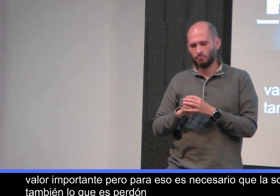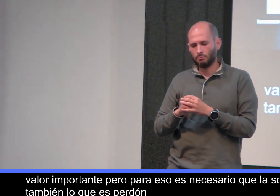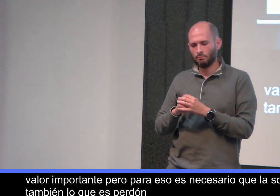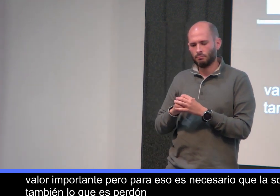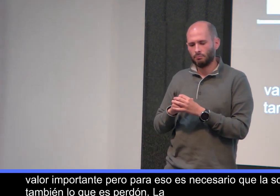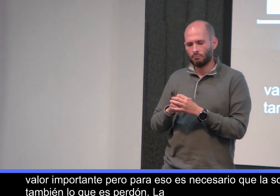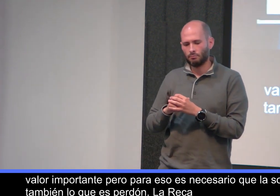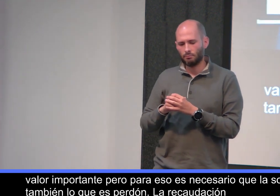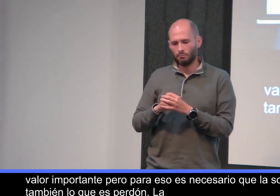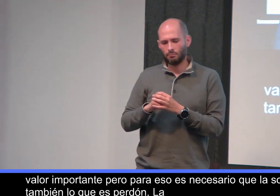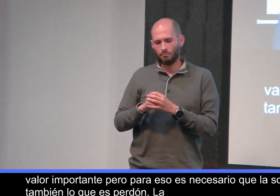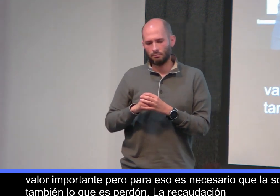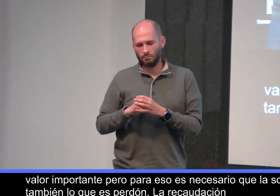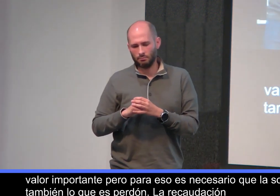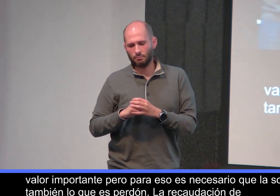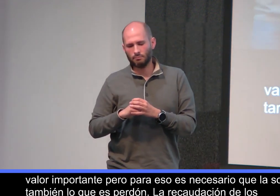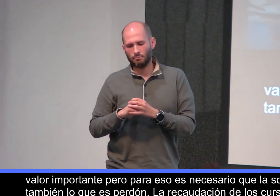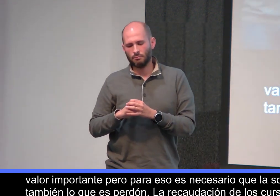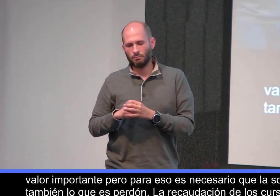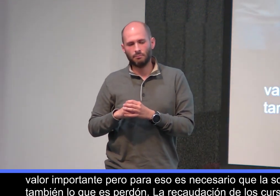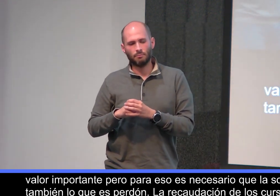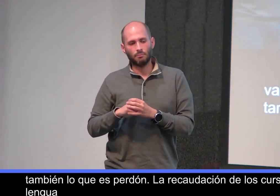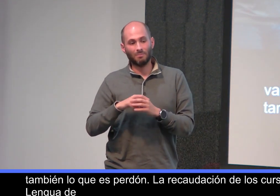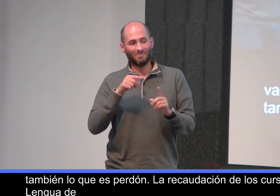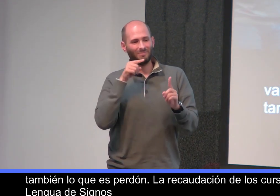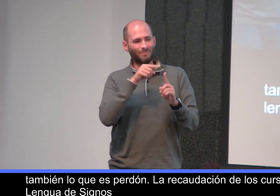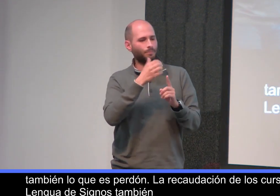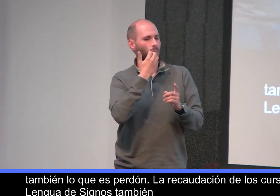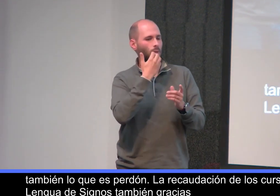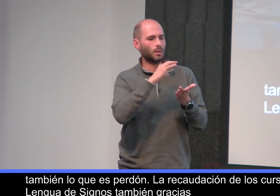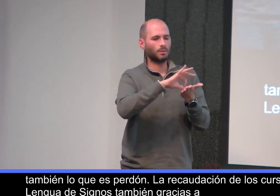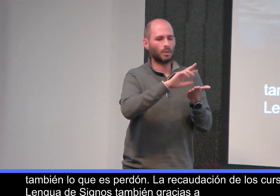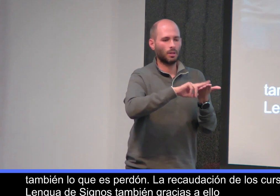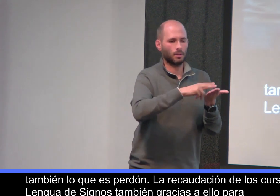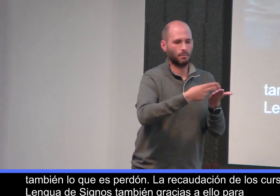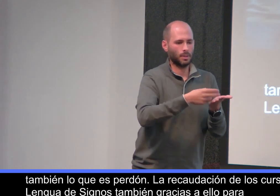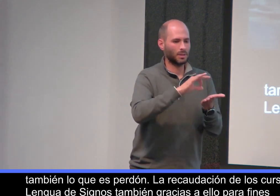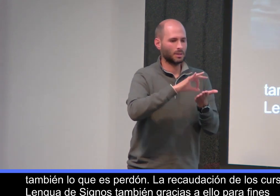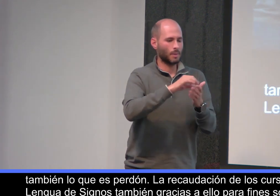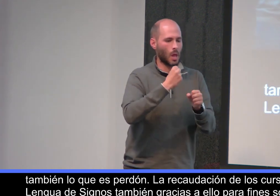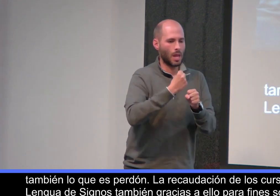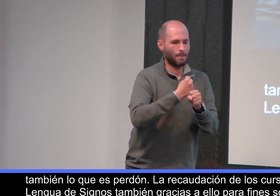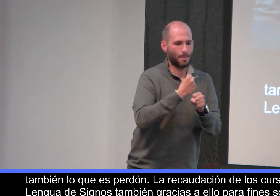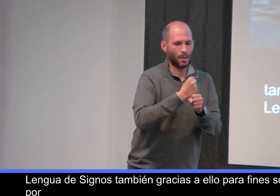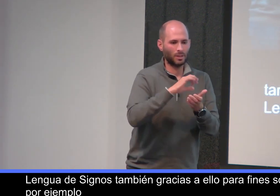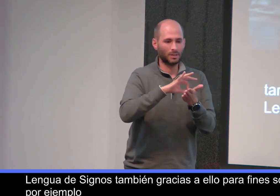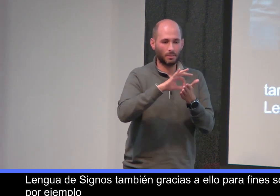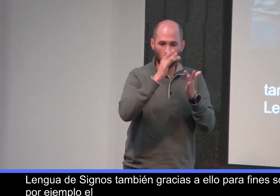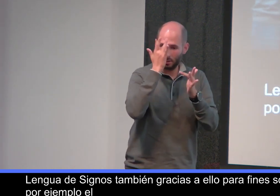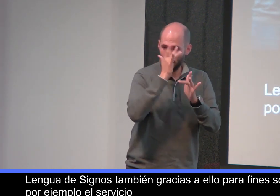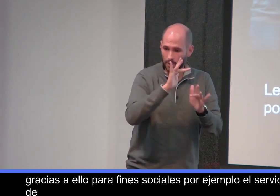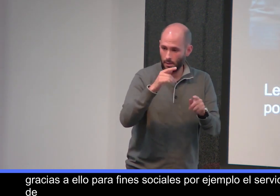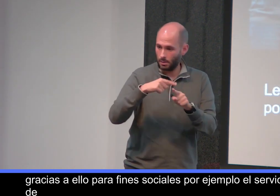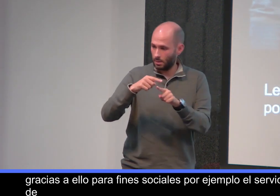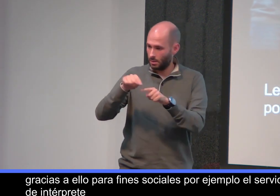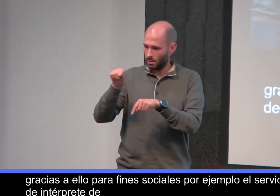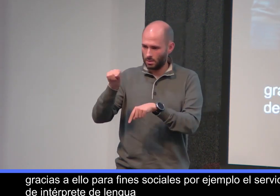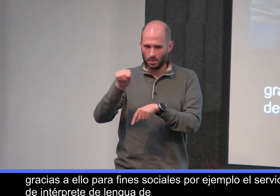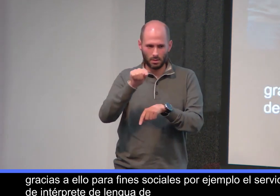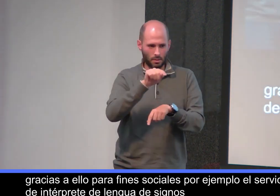la recaudación de los cursos de lengua de signos, también gracias a ello, para fines sociales. Por ejemplo, el servicio de intérprete de lengua de signos, el servicio